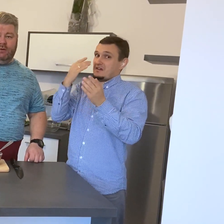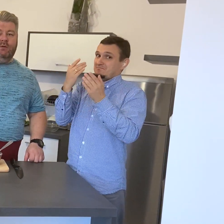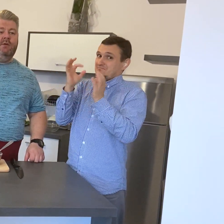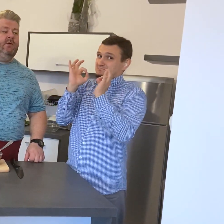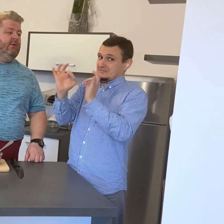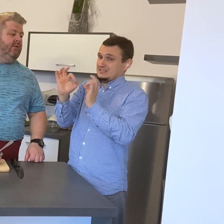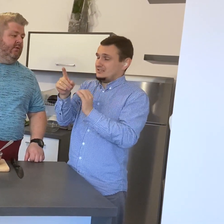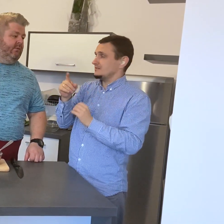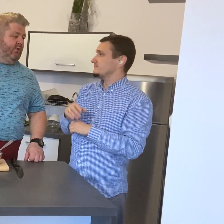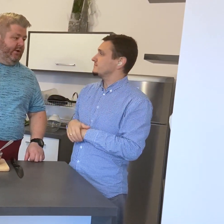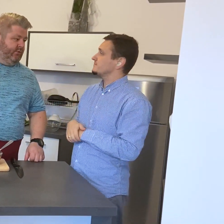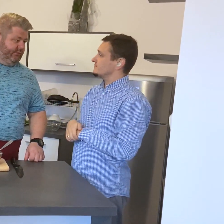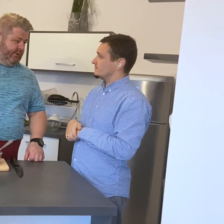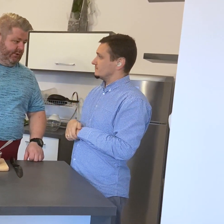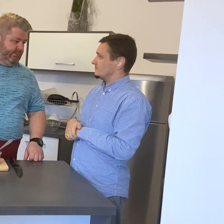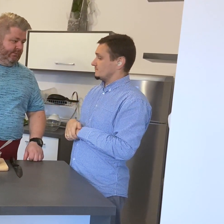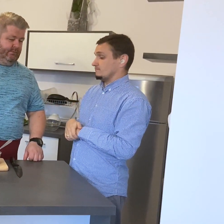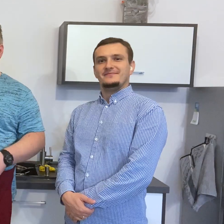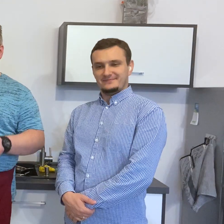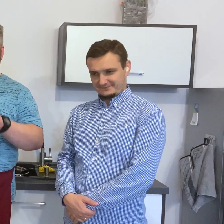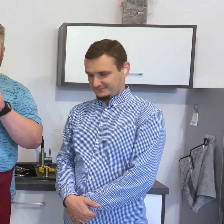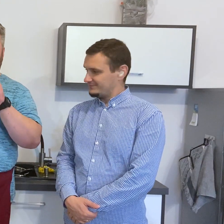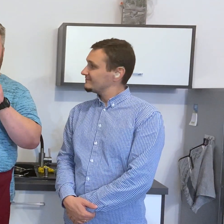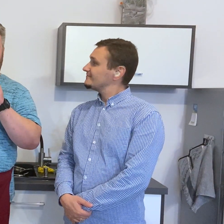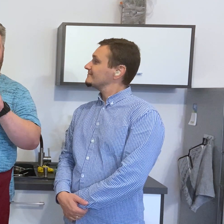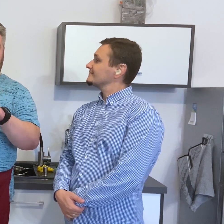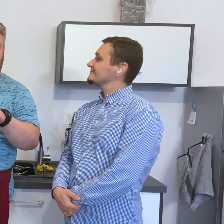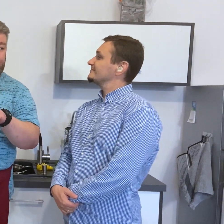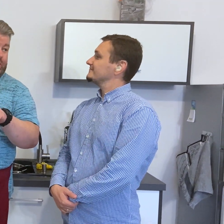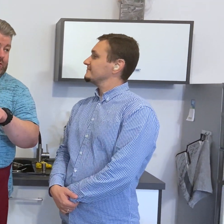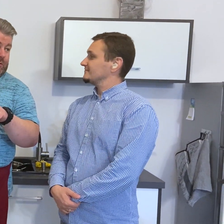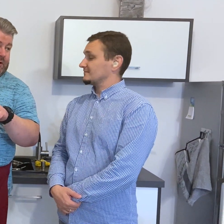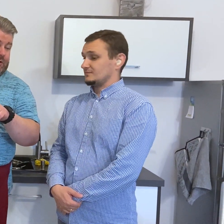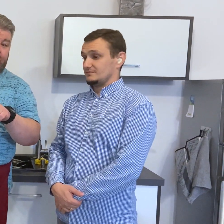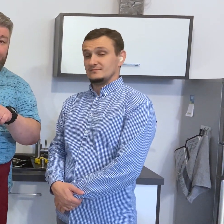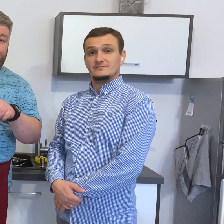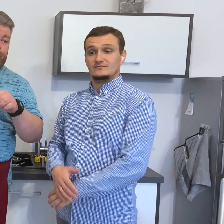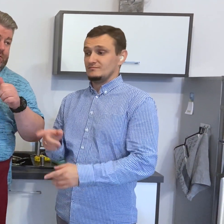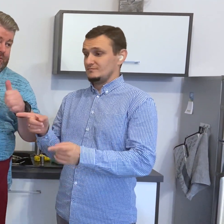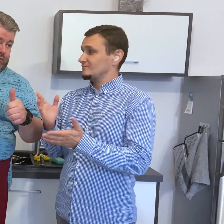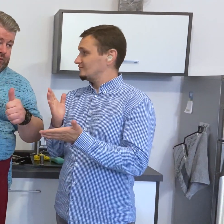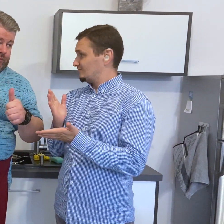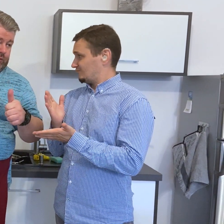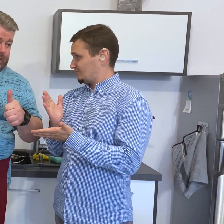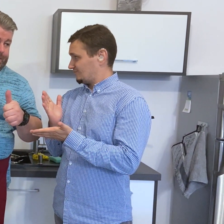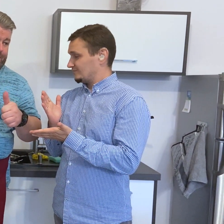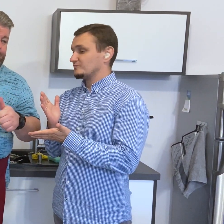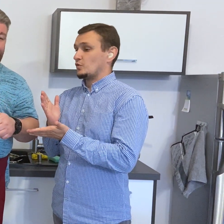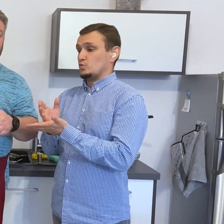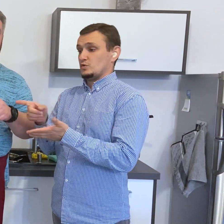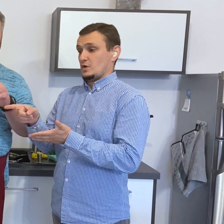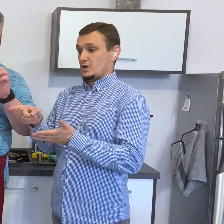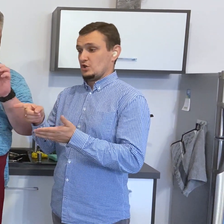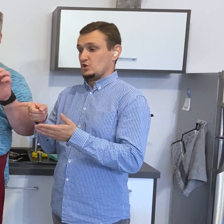w oleju roślinnym. Do gotującej się śmietany wydaliśmy podsmażoną cebulkę. Sól,